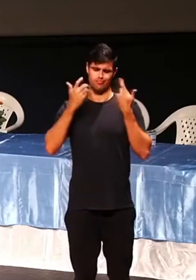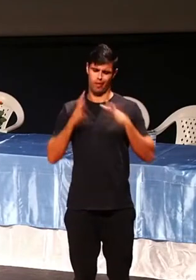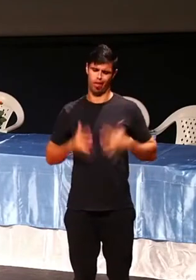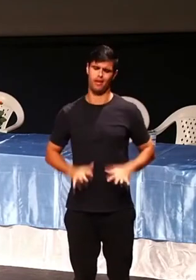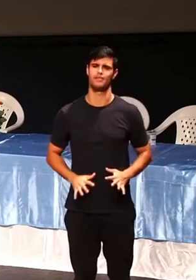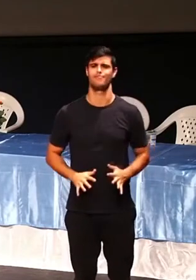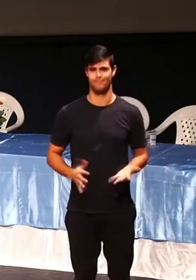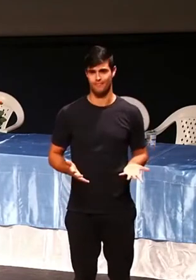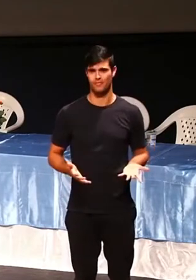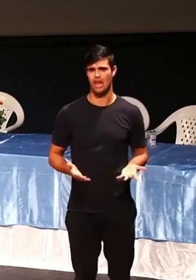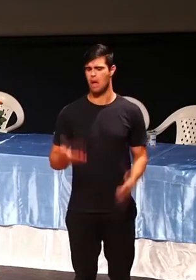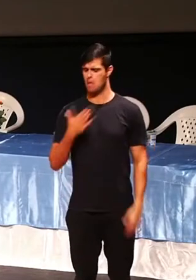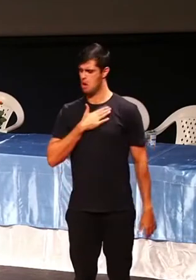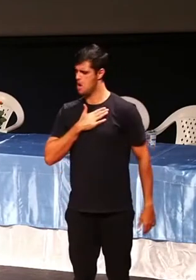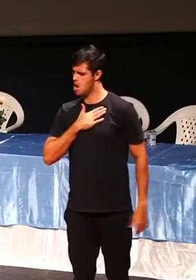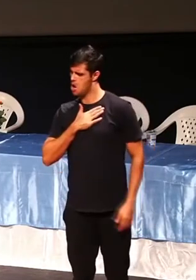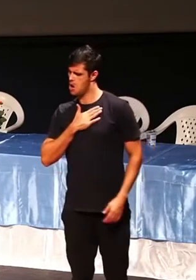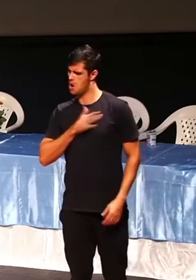gosto da fatinha.